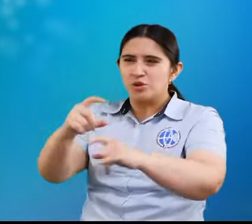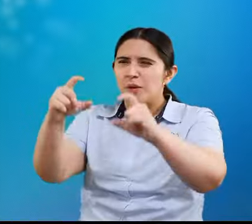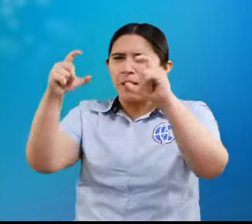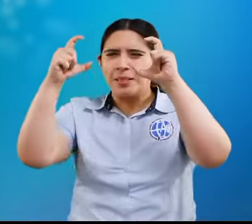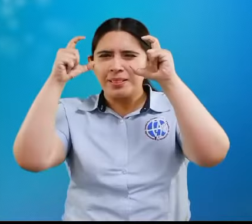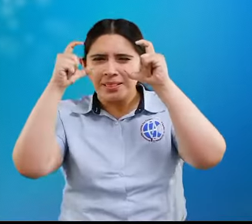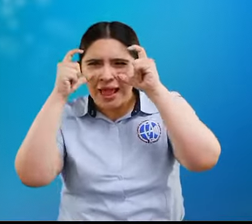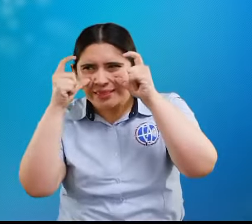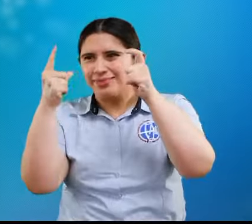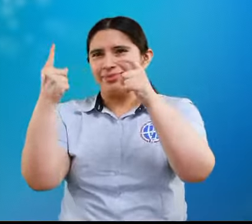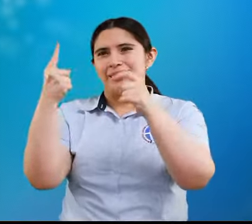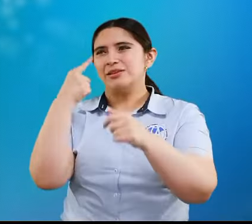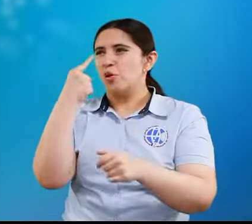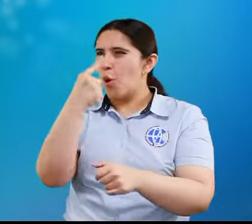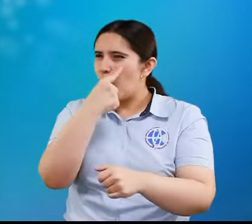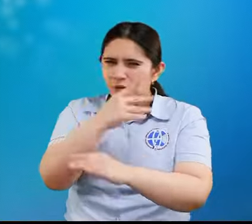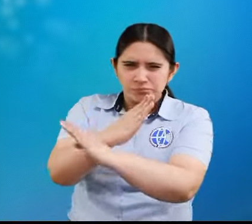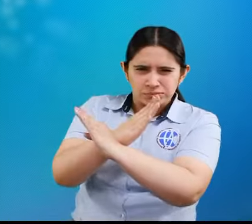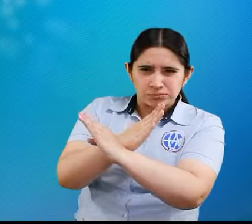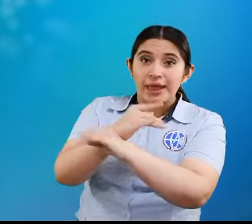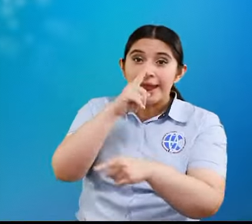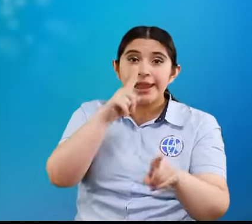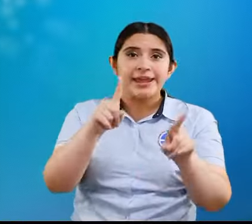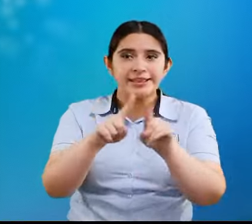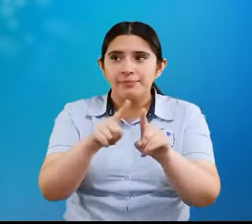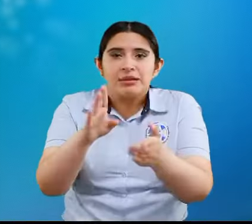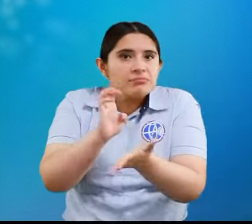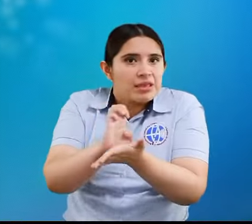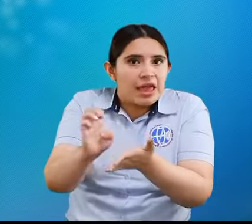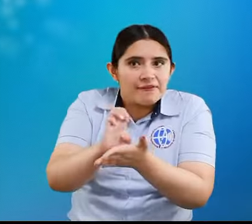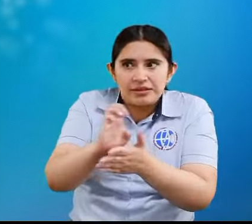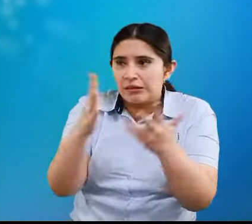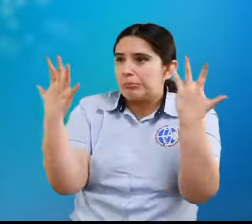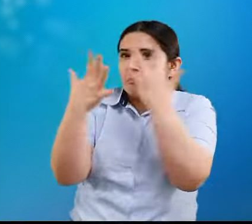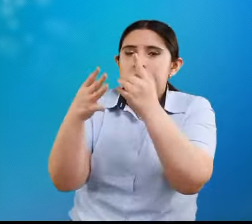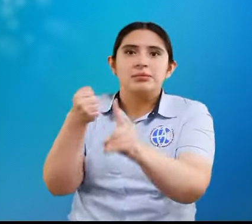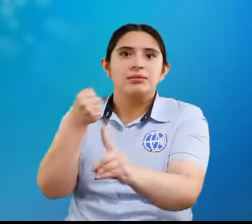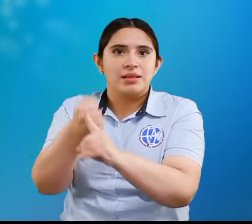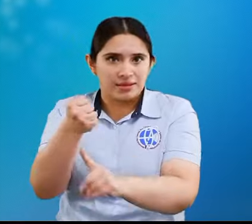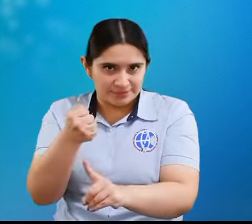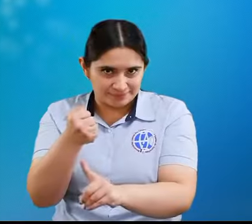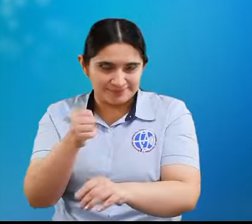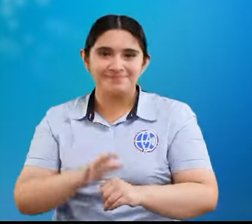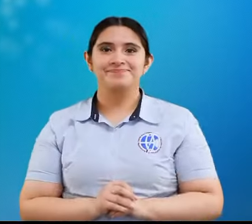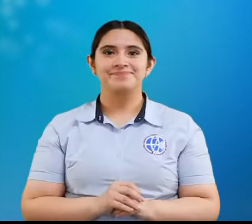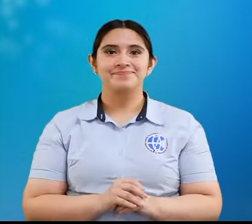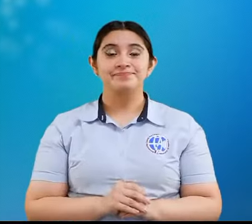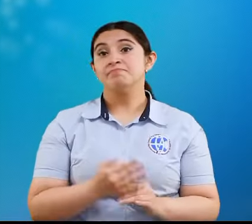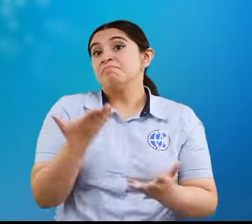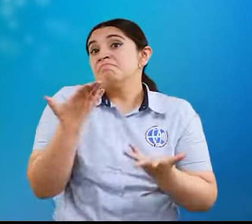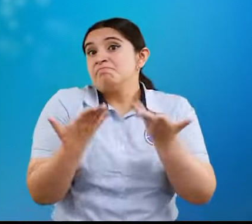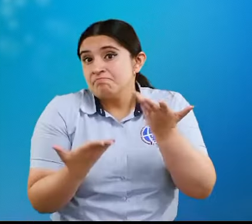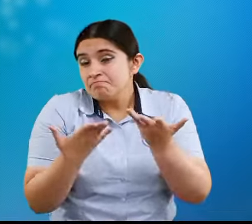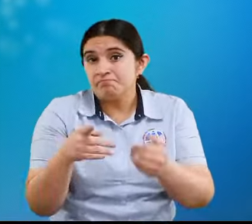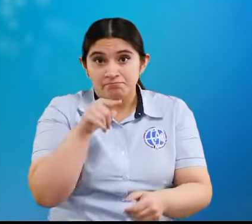de los ojos y que tenga las medidas de prevención para evitar accidentes. En caso de ustedes